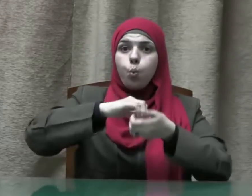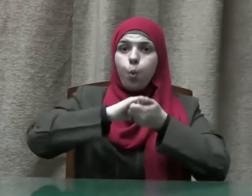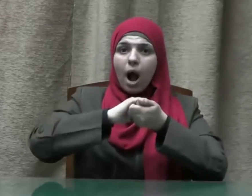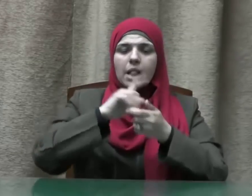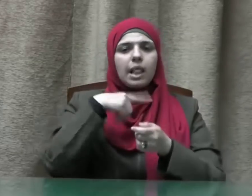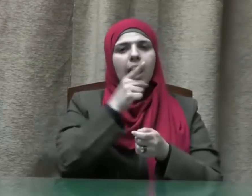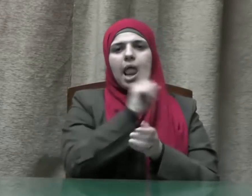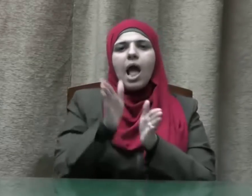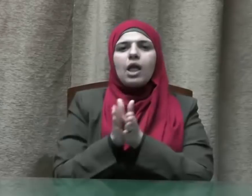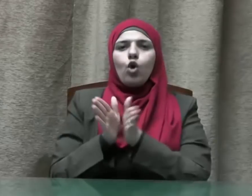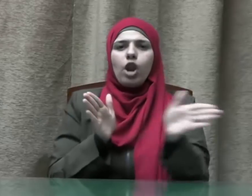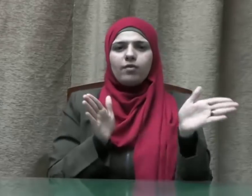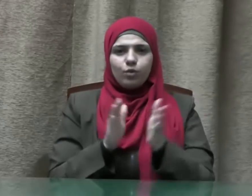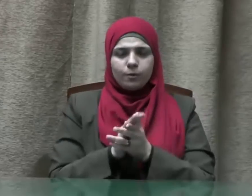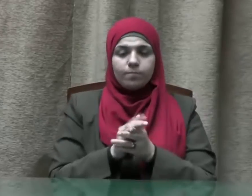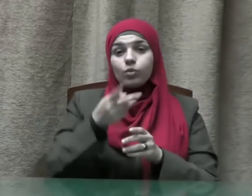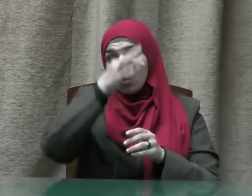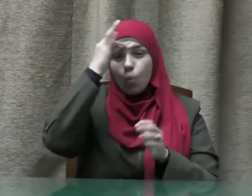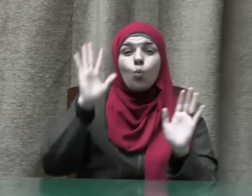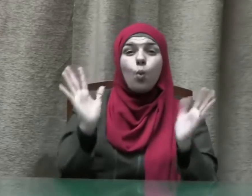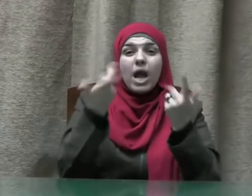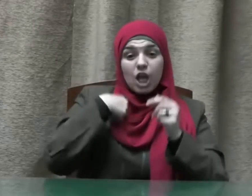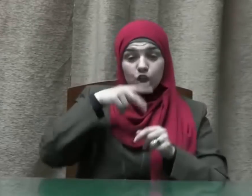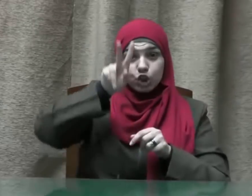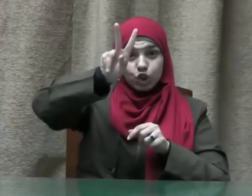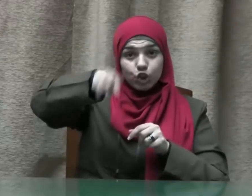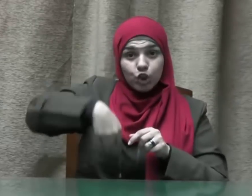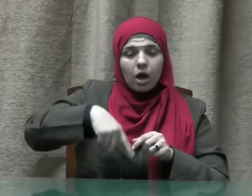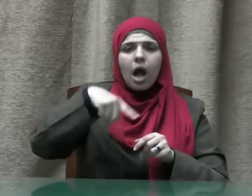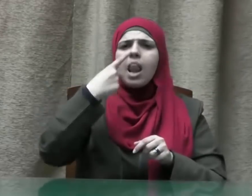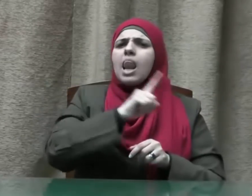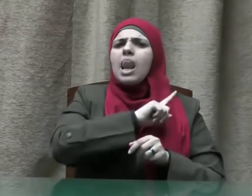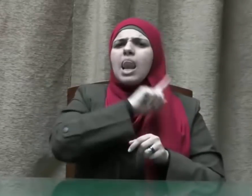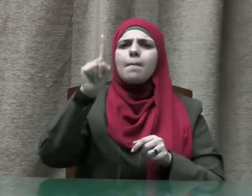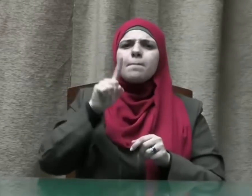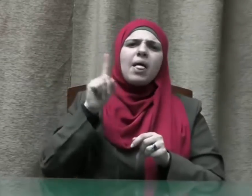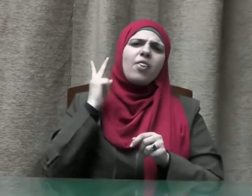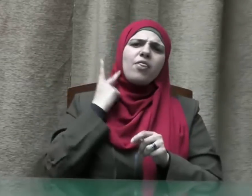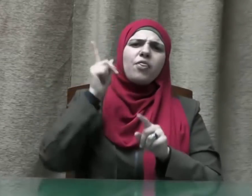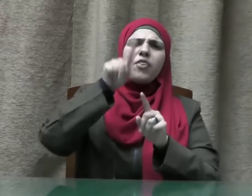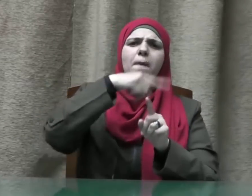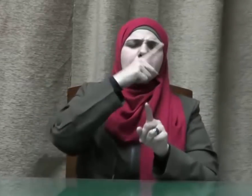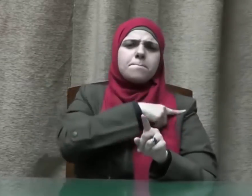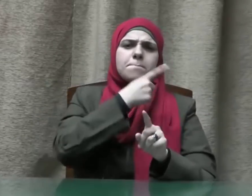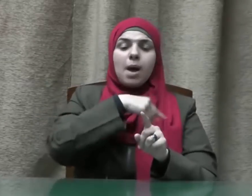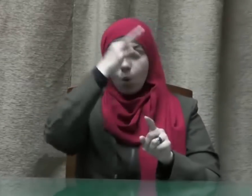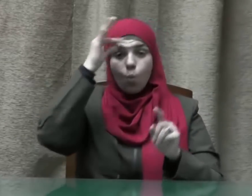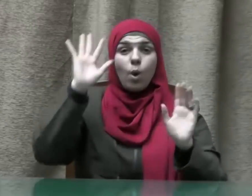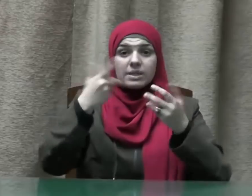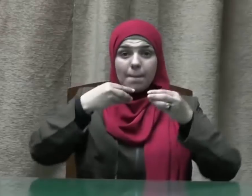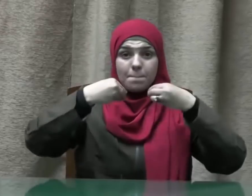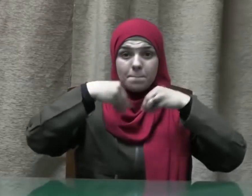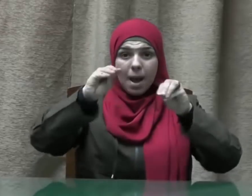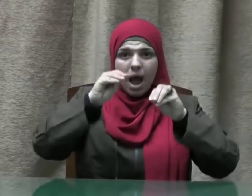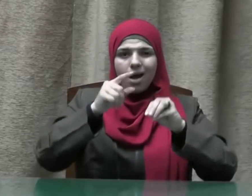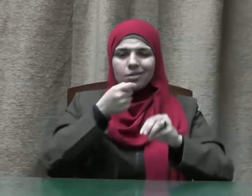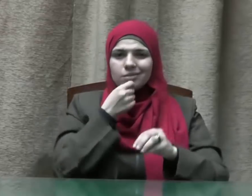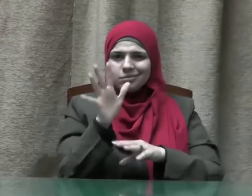يخلفوا وإذا اشتروا لم يذموا وإذا باعوا لم يطروا وإذا